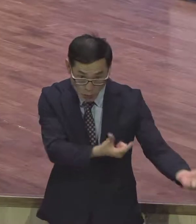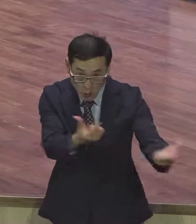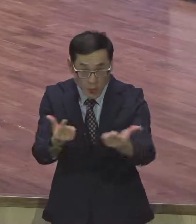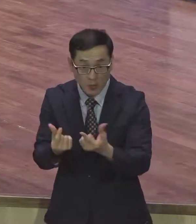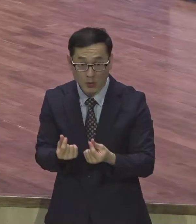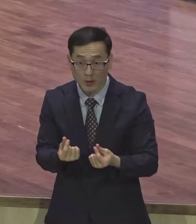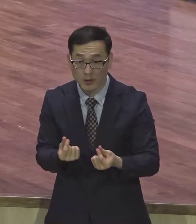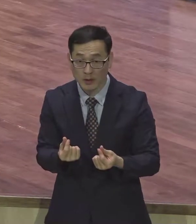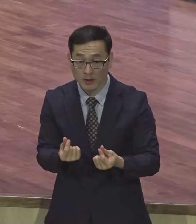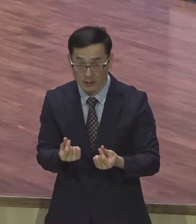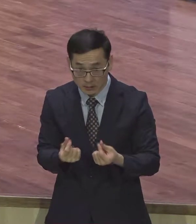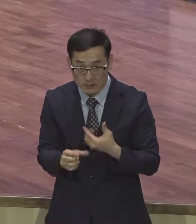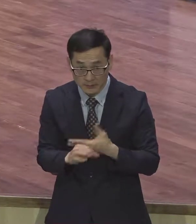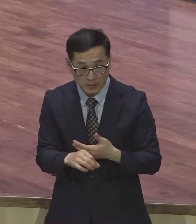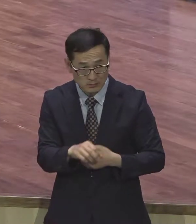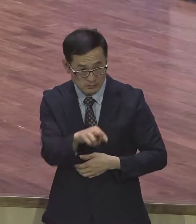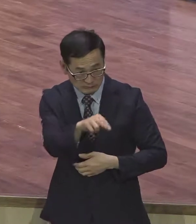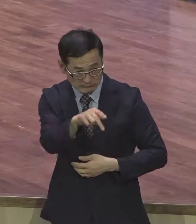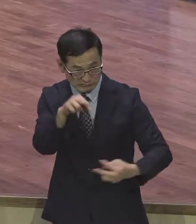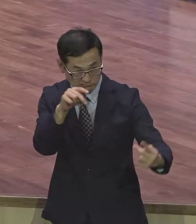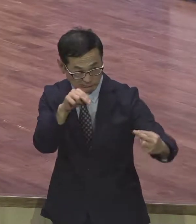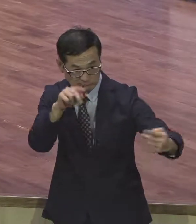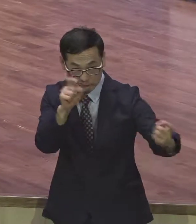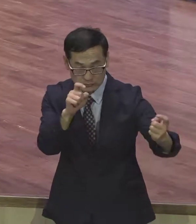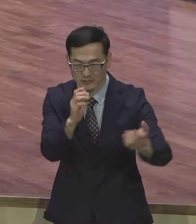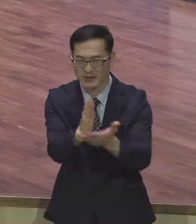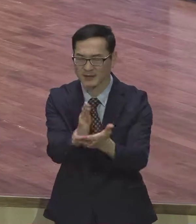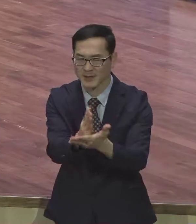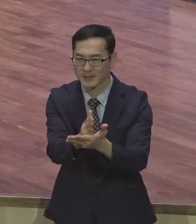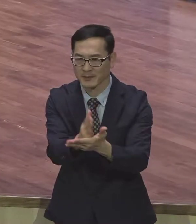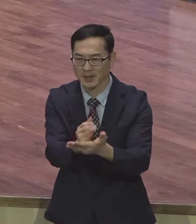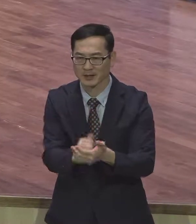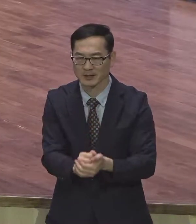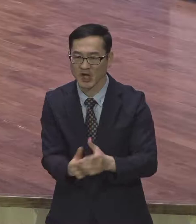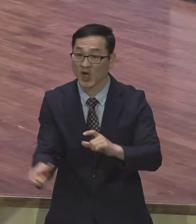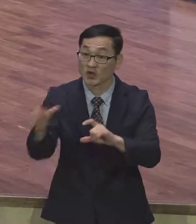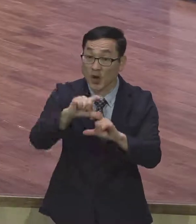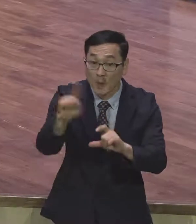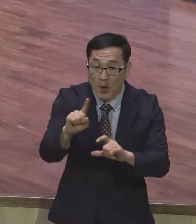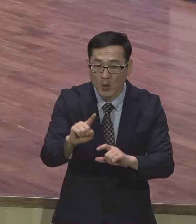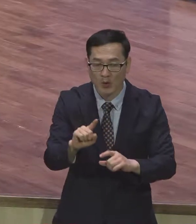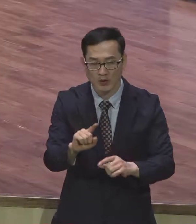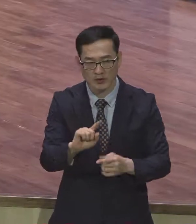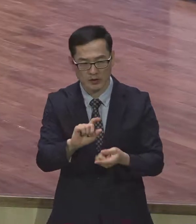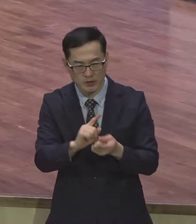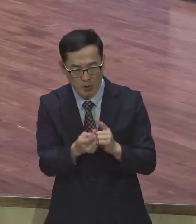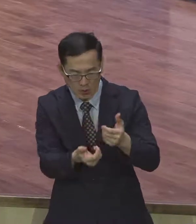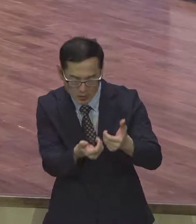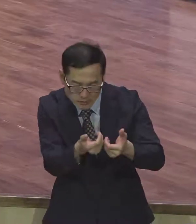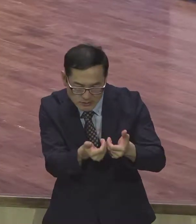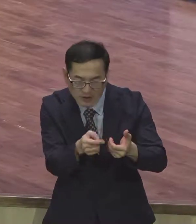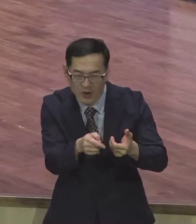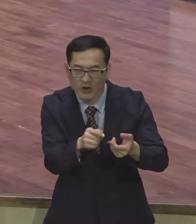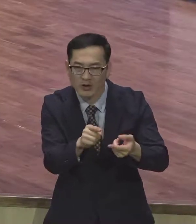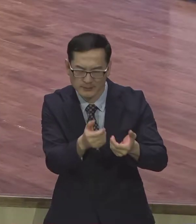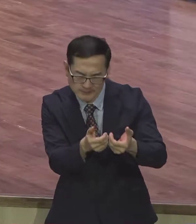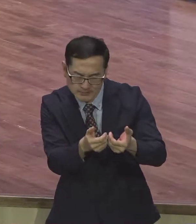비판할 게 뭐가 있냐. 비판하지 말고 이제는 더 나아가서 서로 부딪힐 것이나 거칠 것을 두지 말아라. 아예.